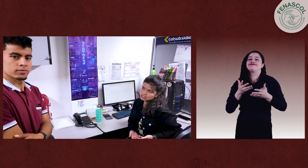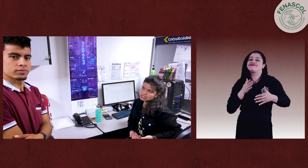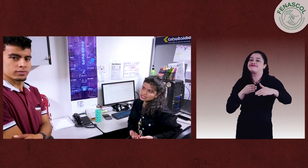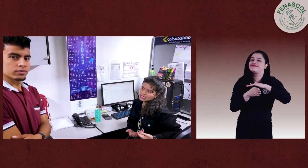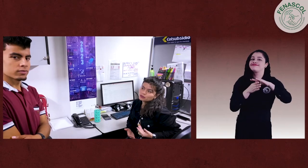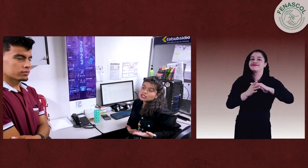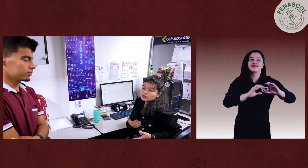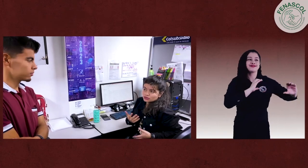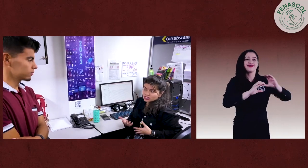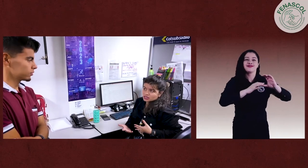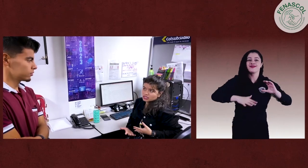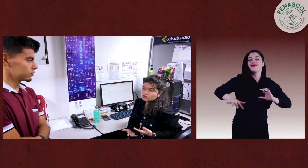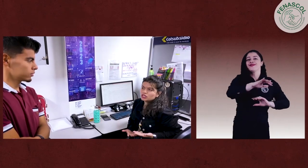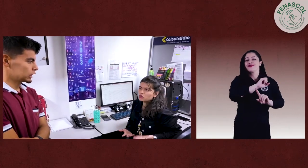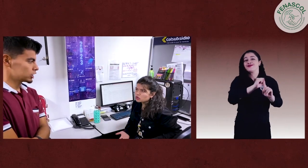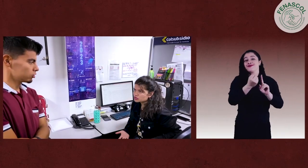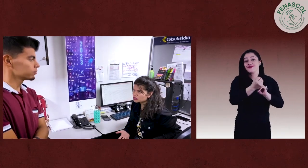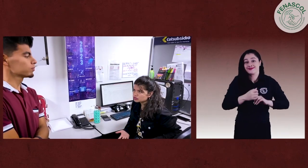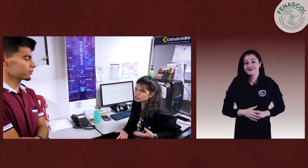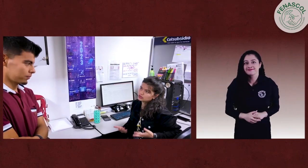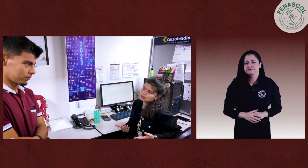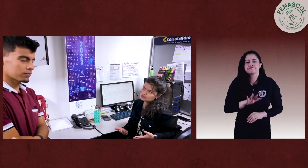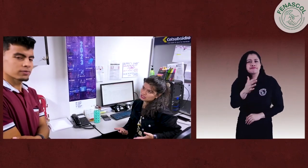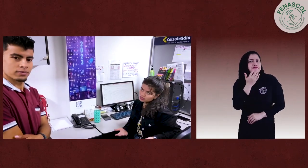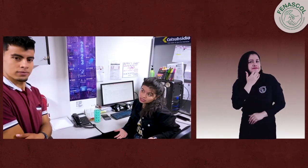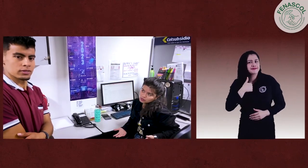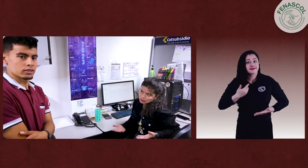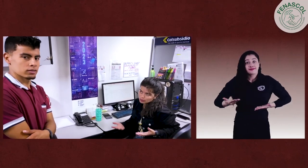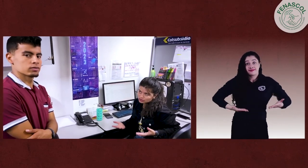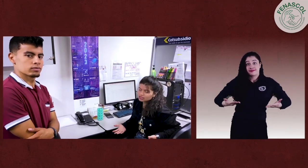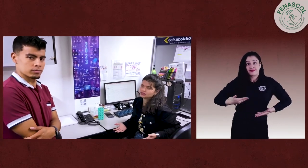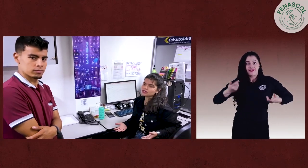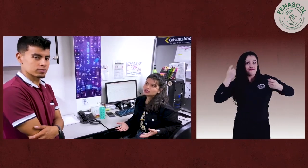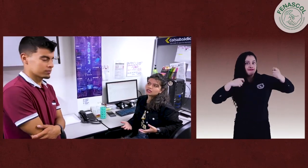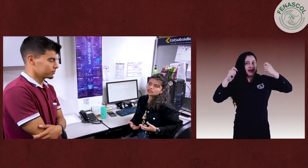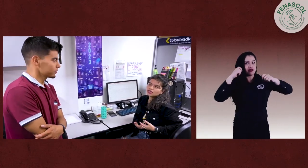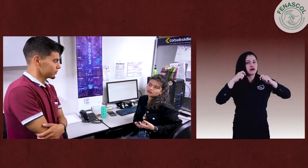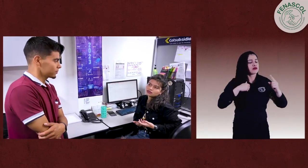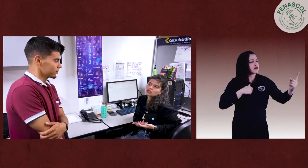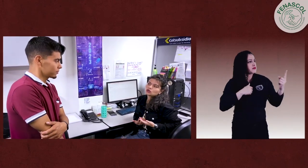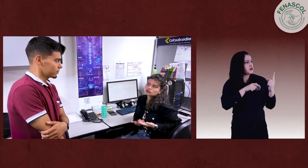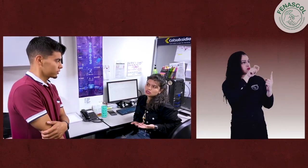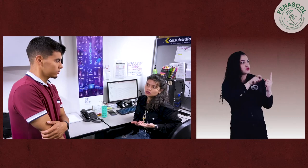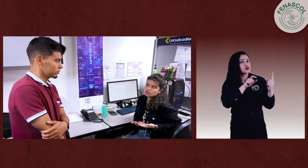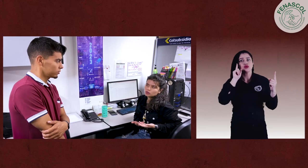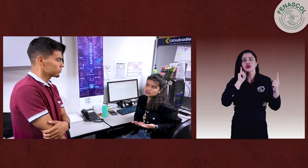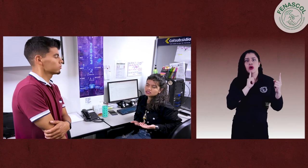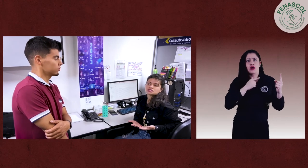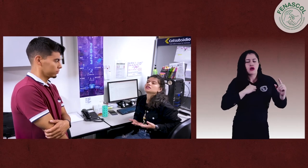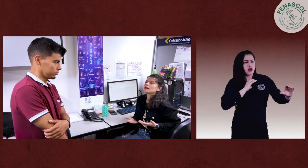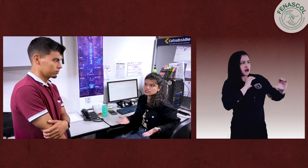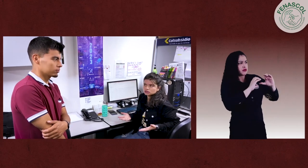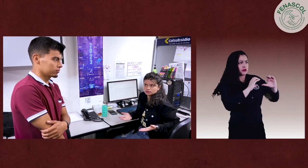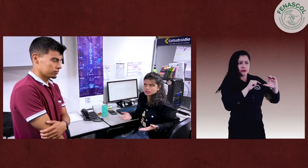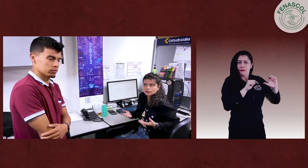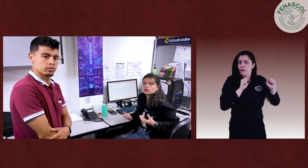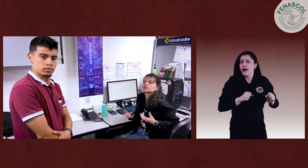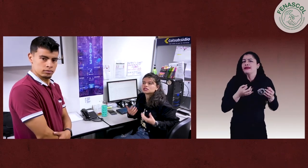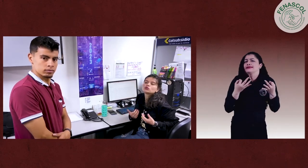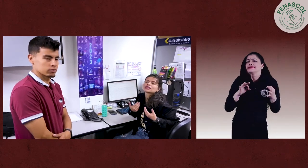Por ejemplo, las personas que tienen un negocio y llegan a personas sordas, es muy importante que tengan el conocimiento de lengua de señas, así la básica, para poder tener una atención